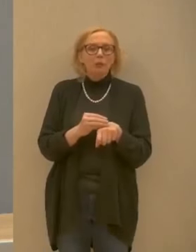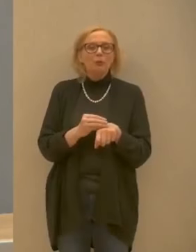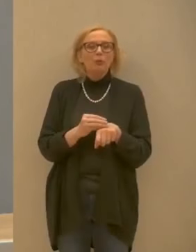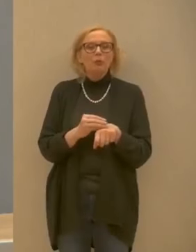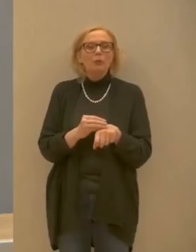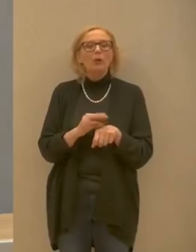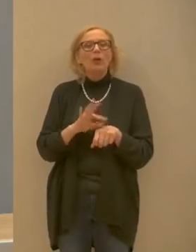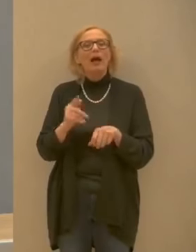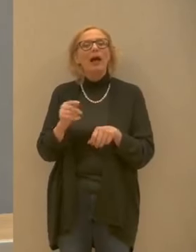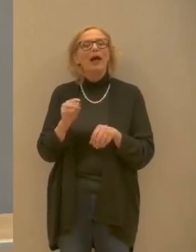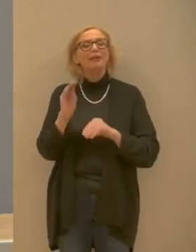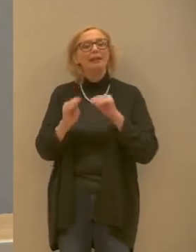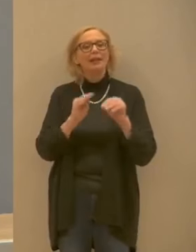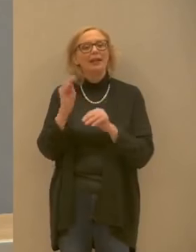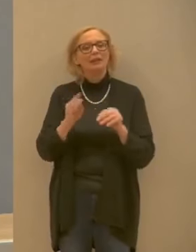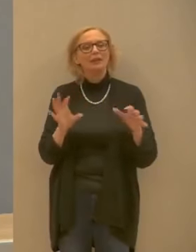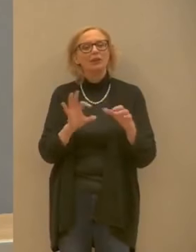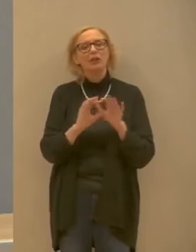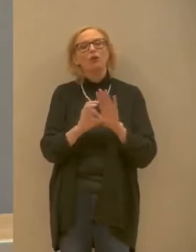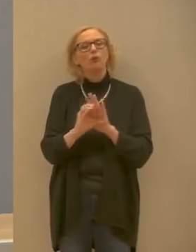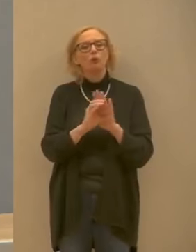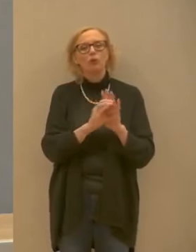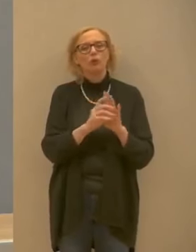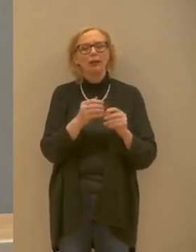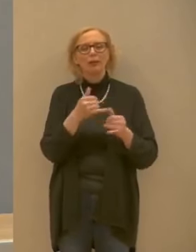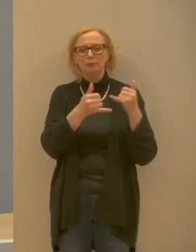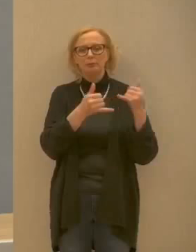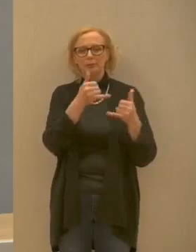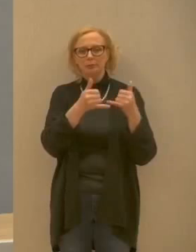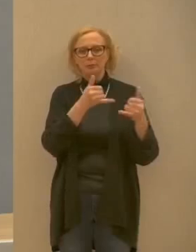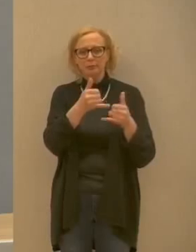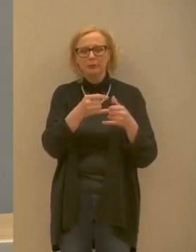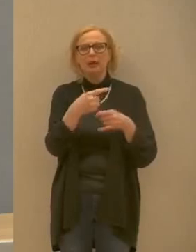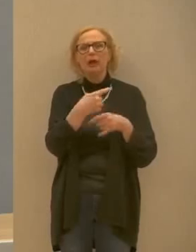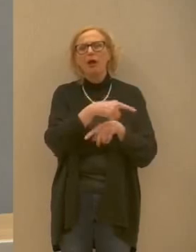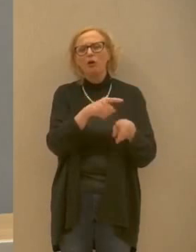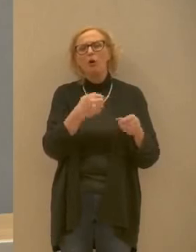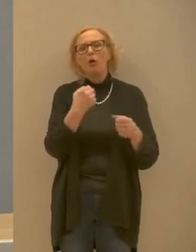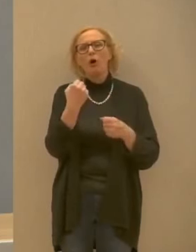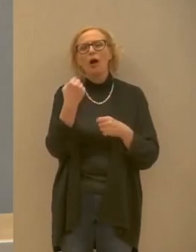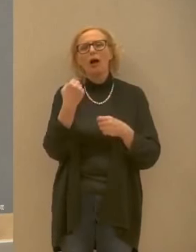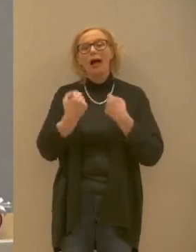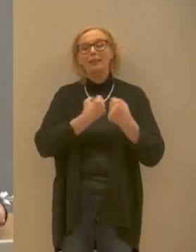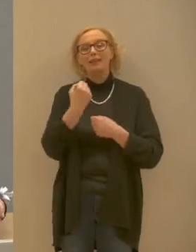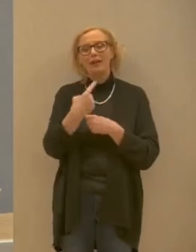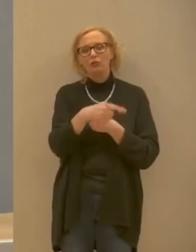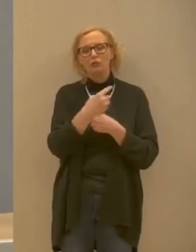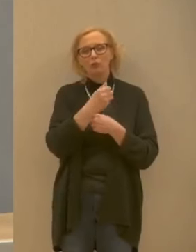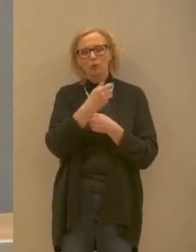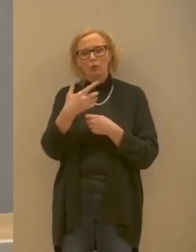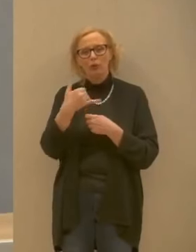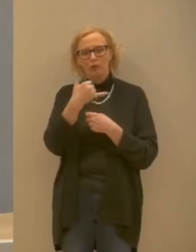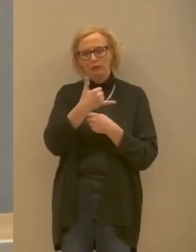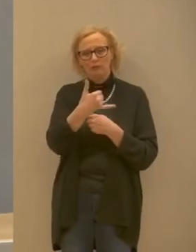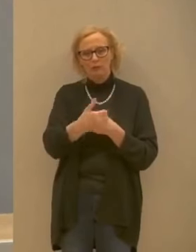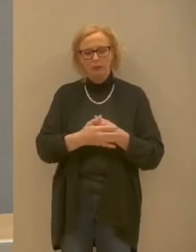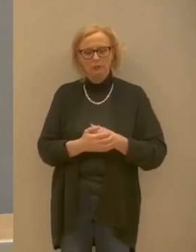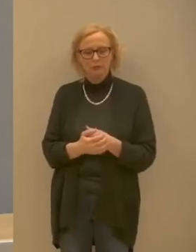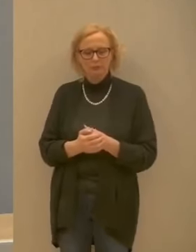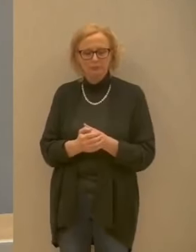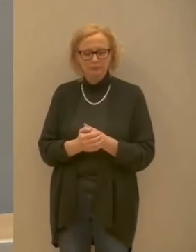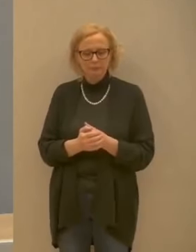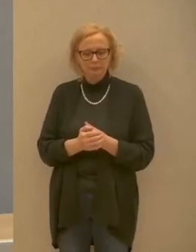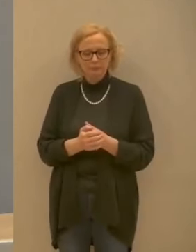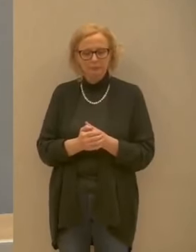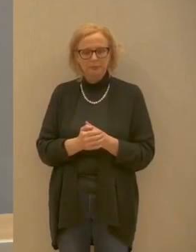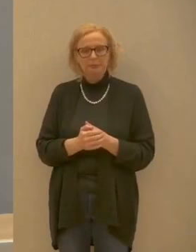arrivano direttamente presso i comuni o le comunità di Valle che hanno attivato dei numeri loro per ogni zona un